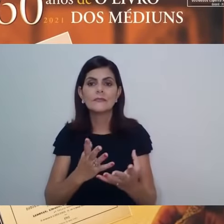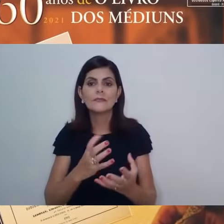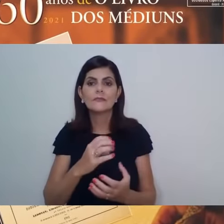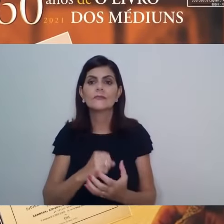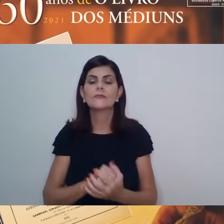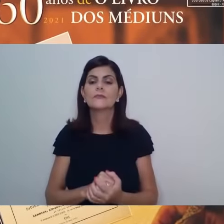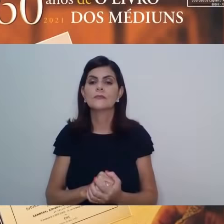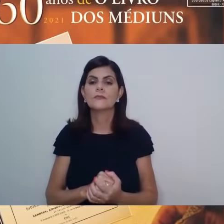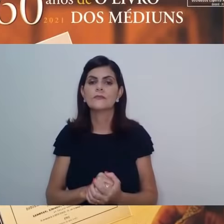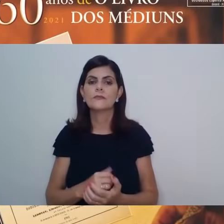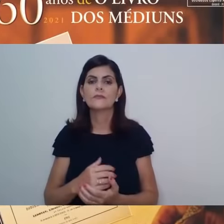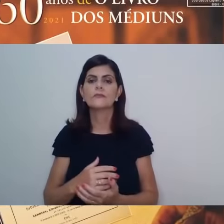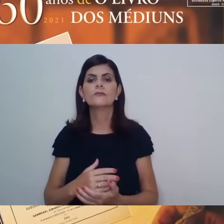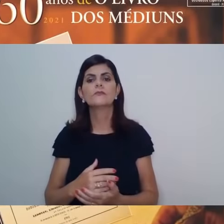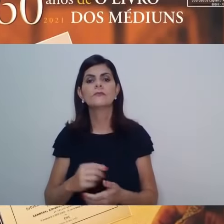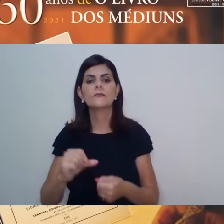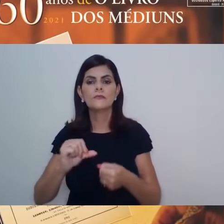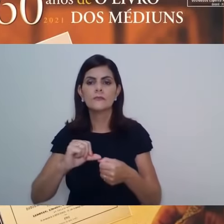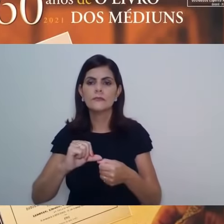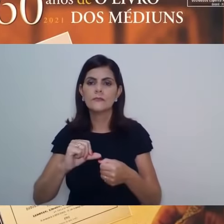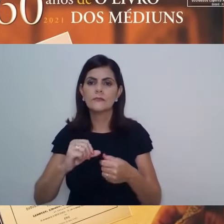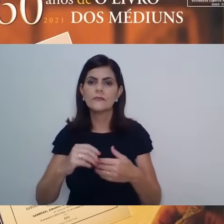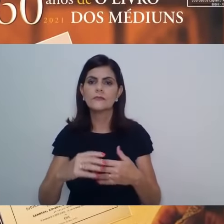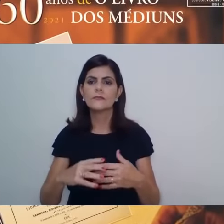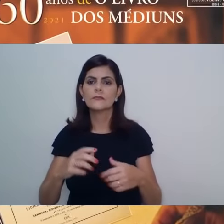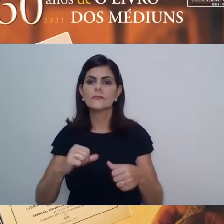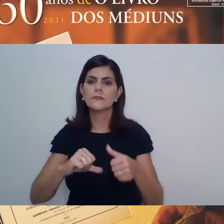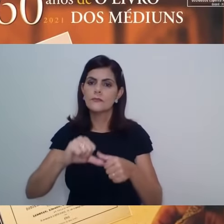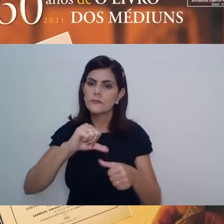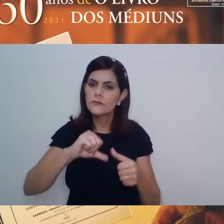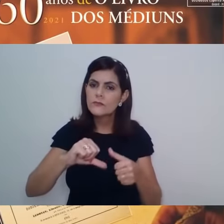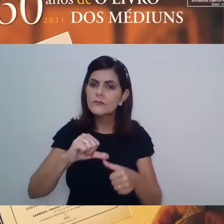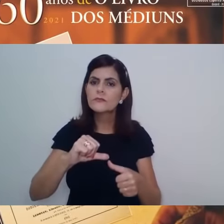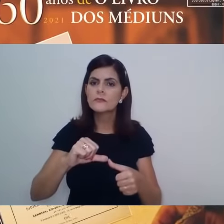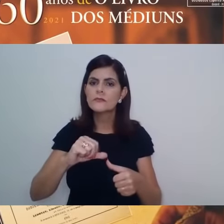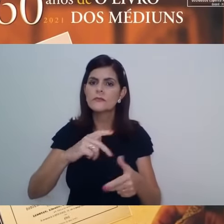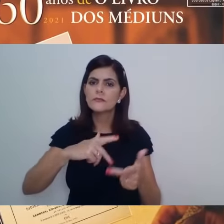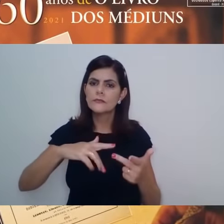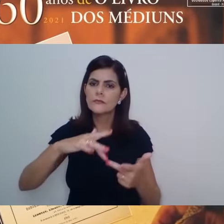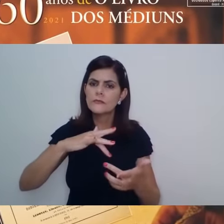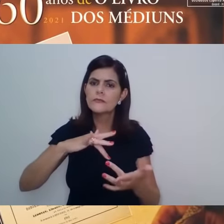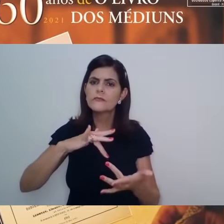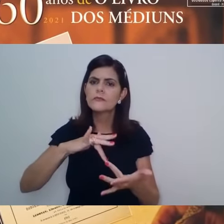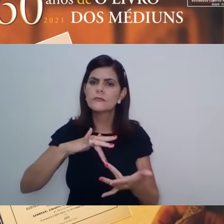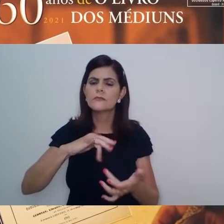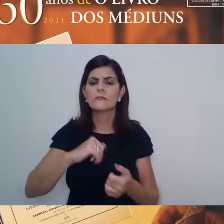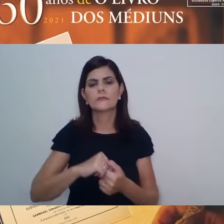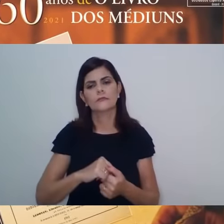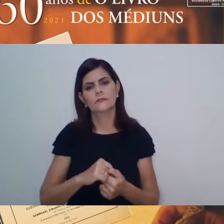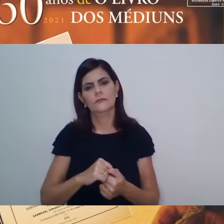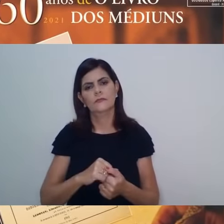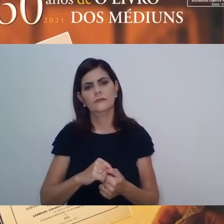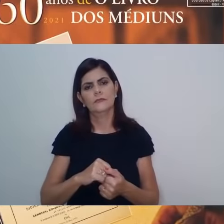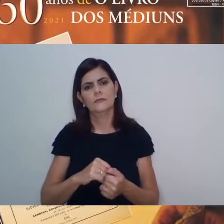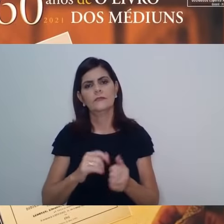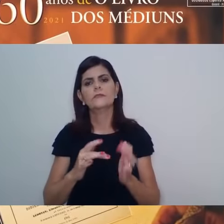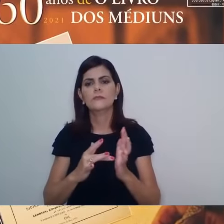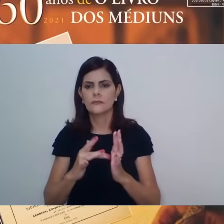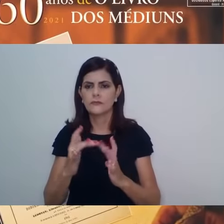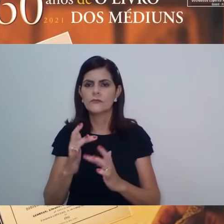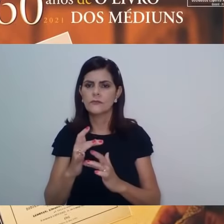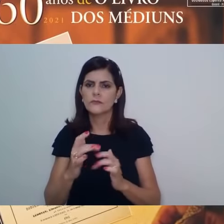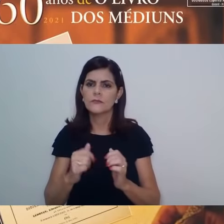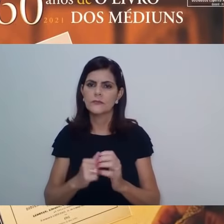de algoz tão ferrenho, de duro perseguidor dos primeiros discípulos do